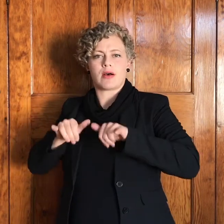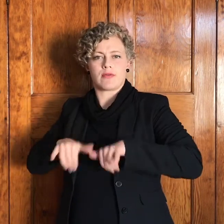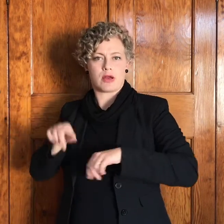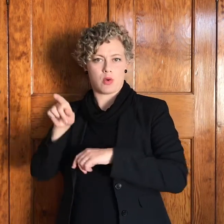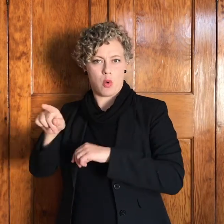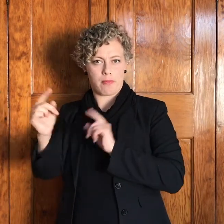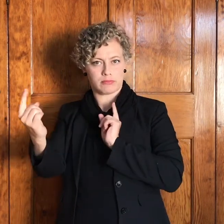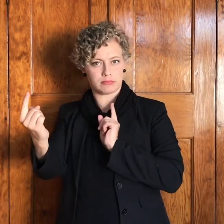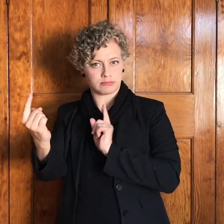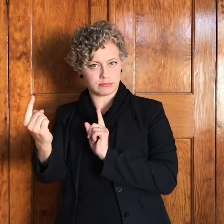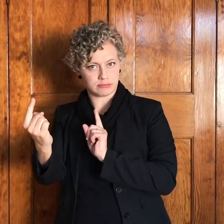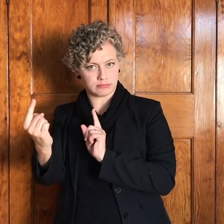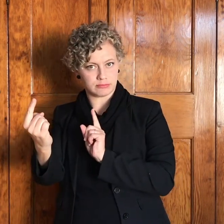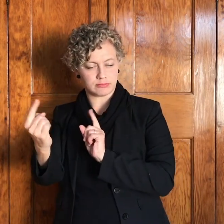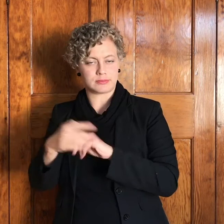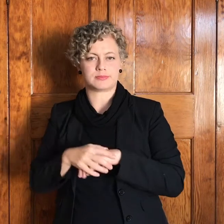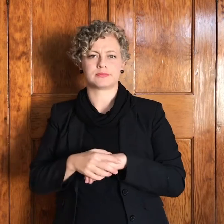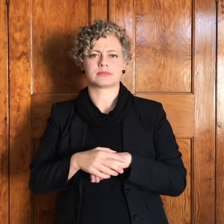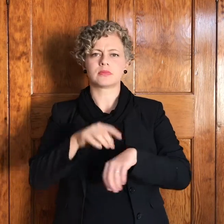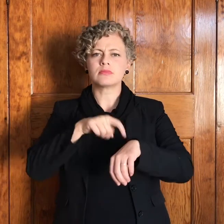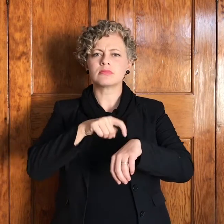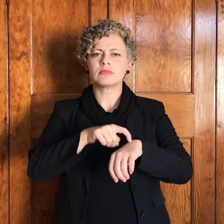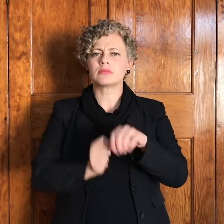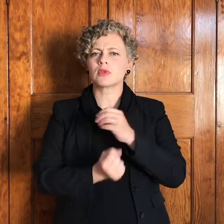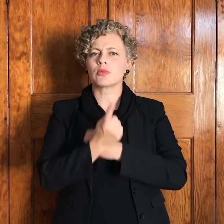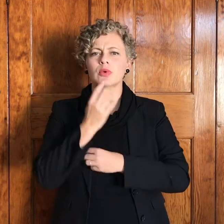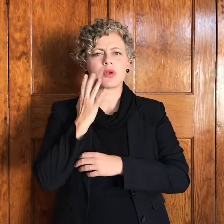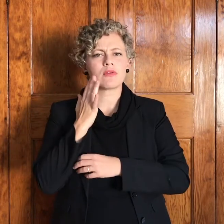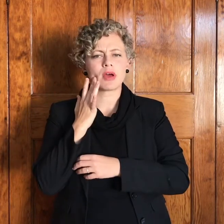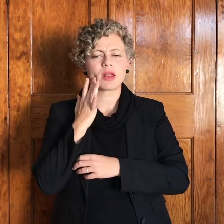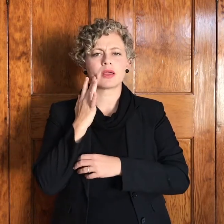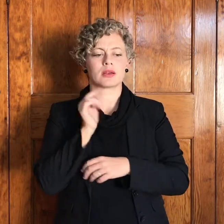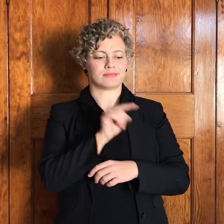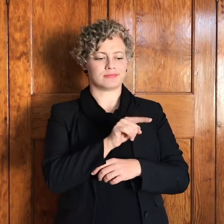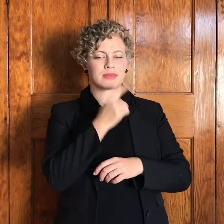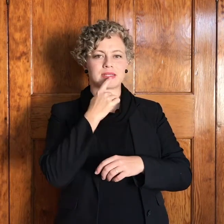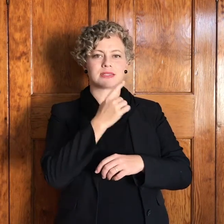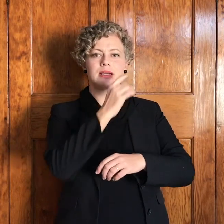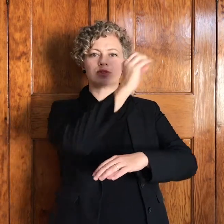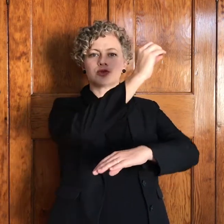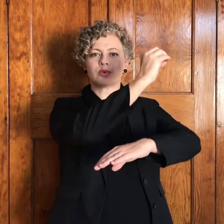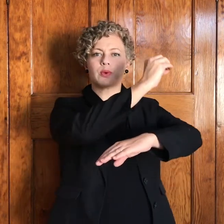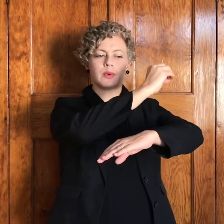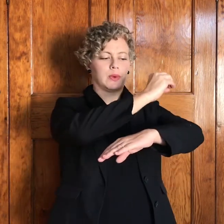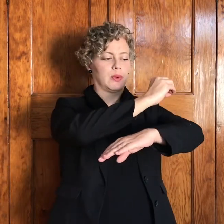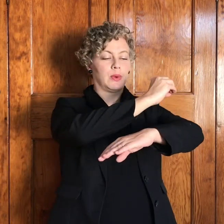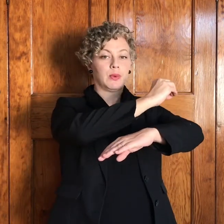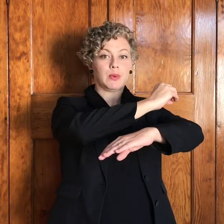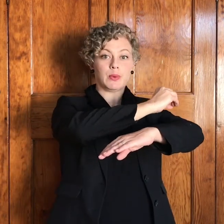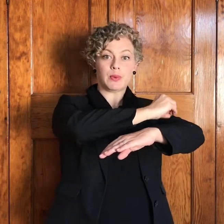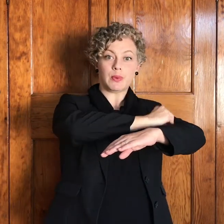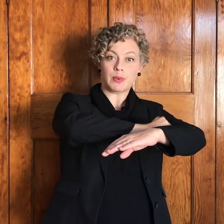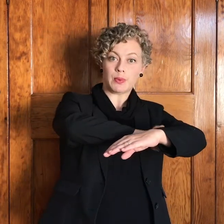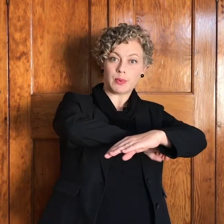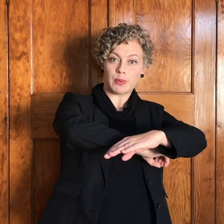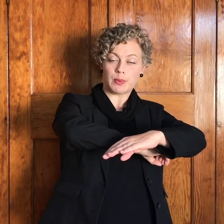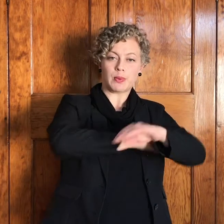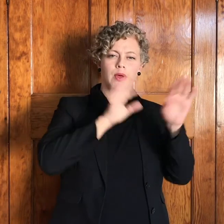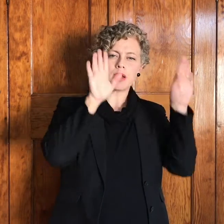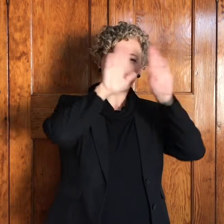eerste ene is dat daar staan dat het son onder geword en toe het hy in die nacht geslaap met sy kop op die